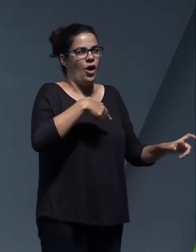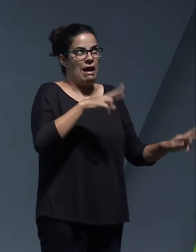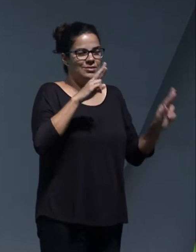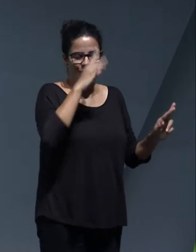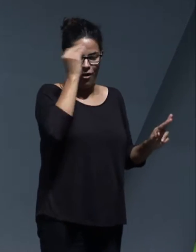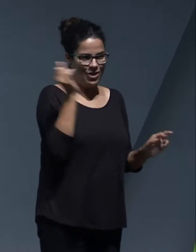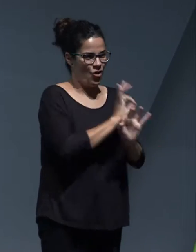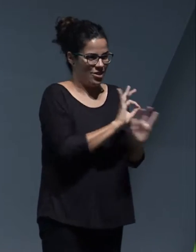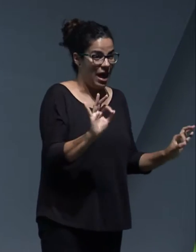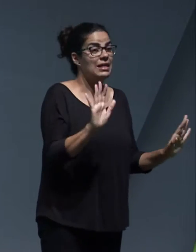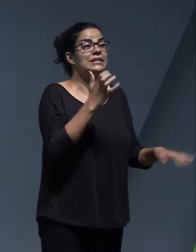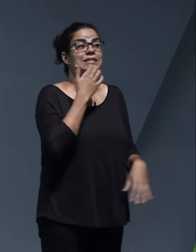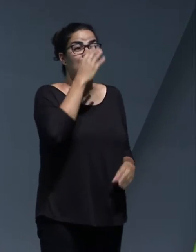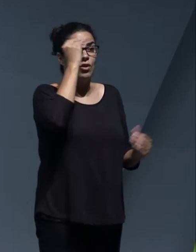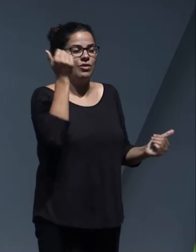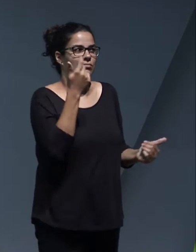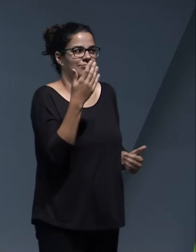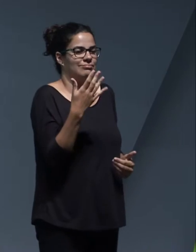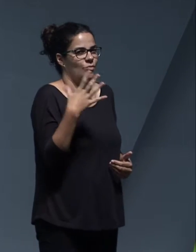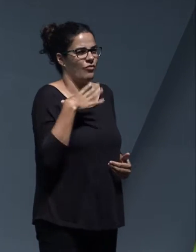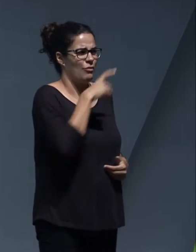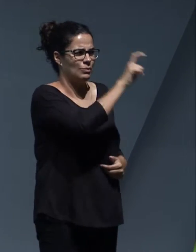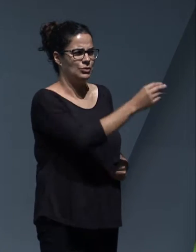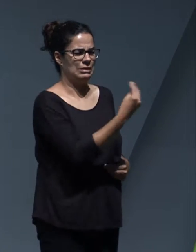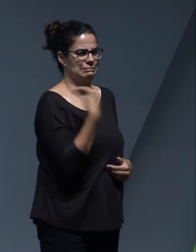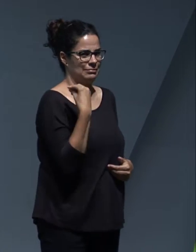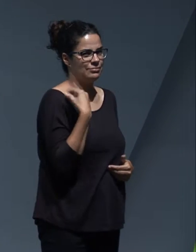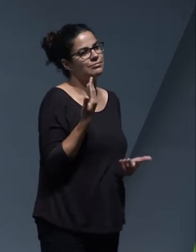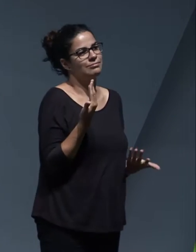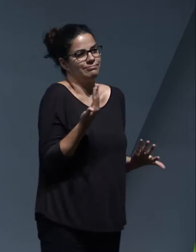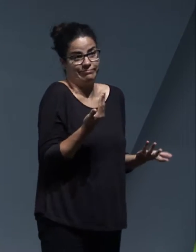si me olvido, pues que alguien me lo recuerde, de forma natural.